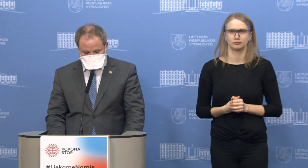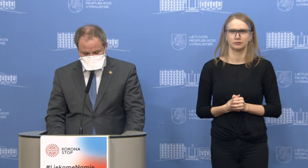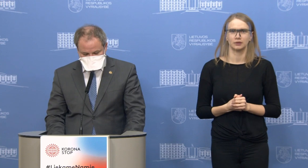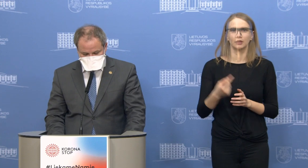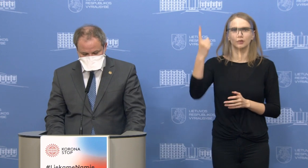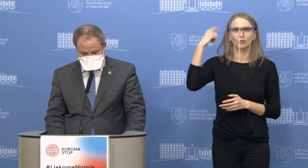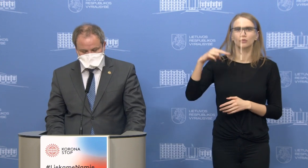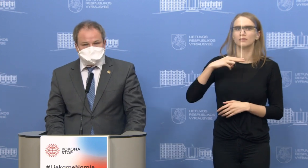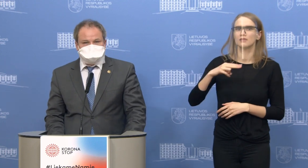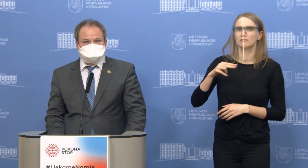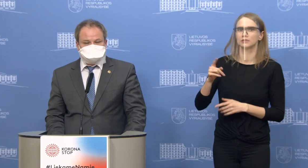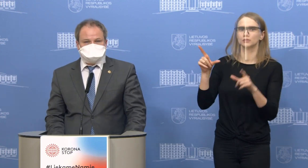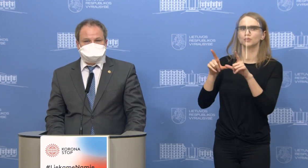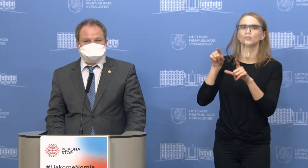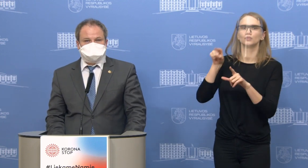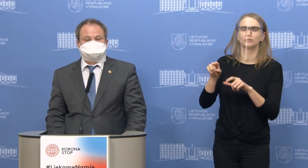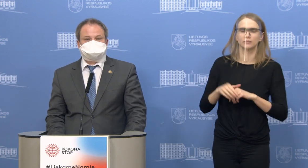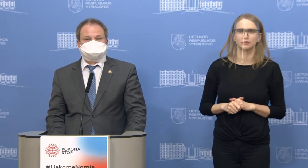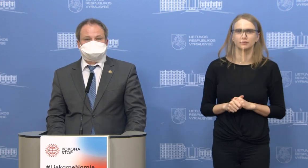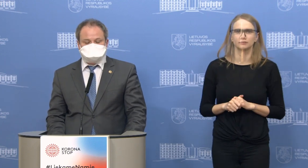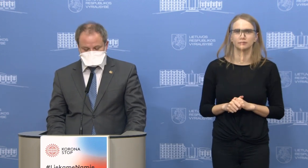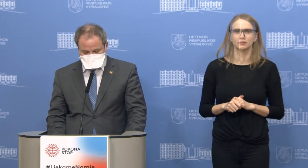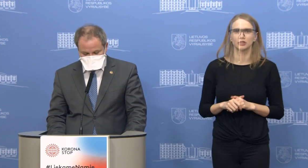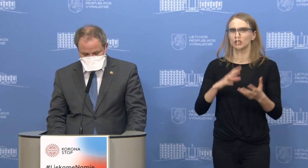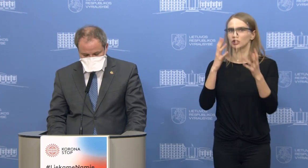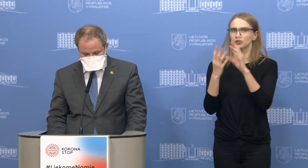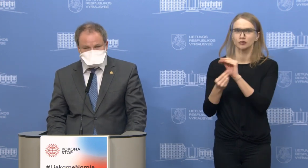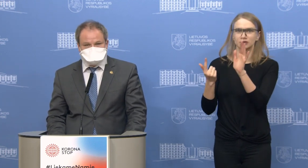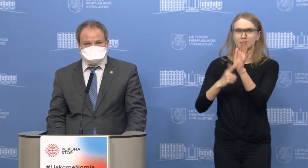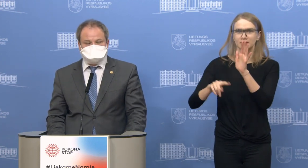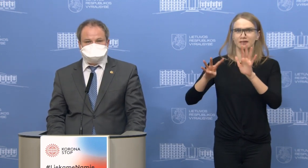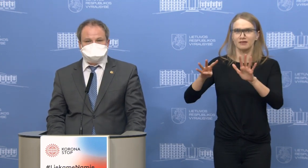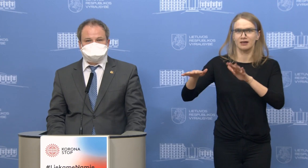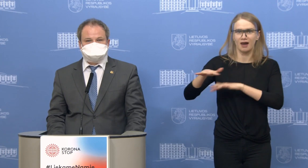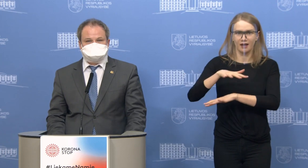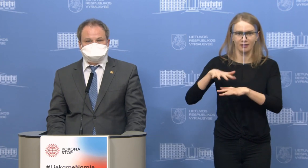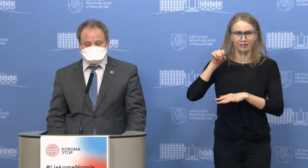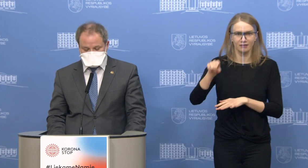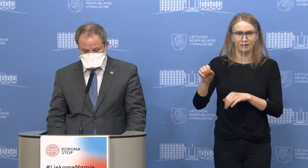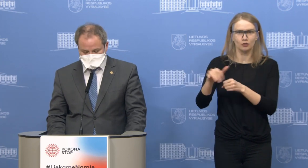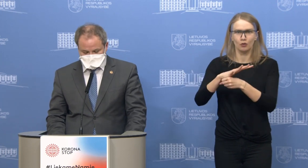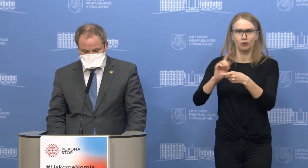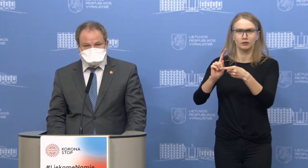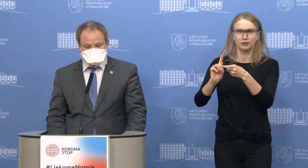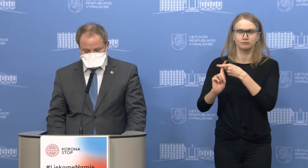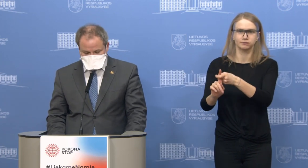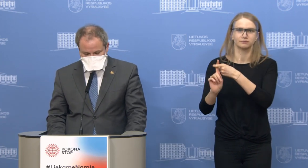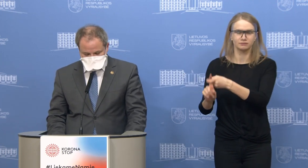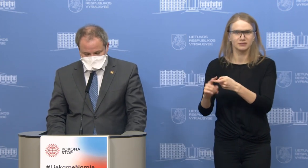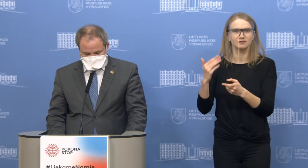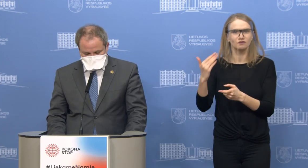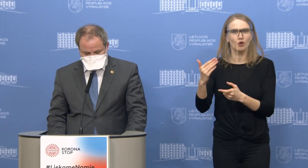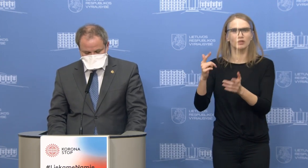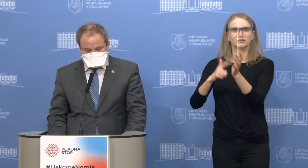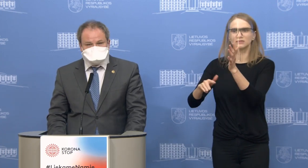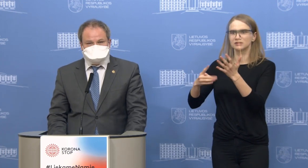ūkmergę. Tai iš viso ten atveju 79. Iš jų, kaip žinome, 6 dėje žmonės mirė.